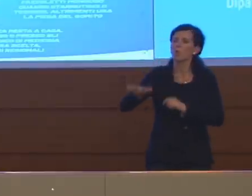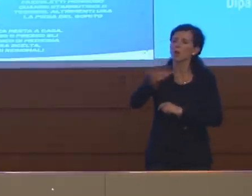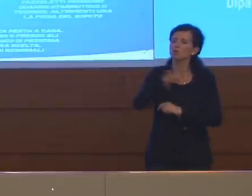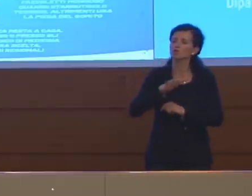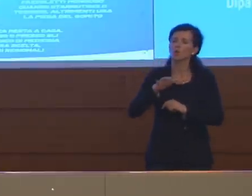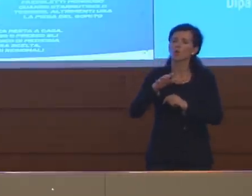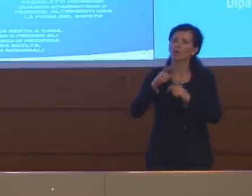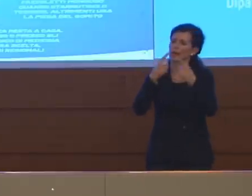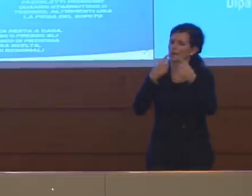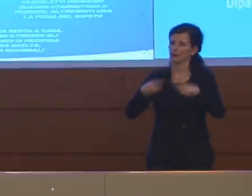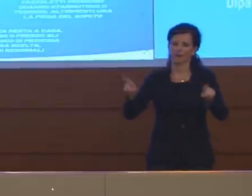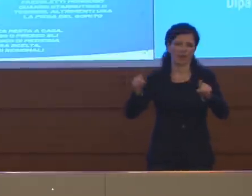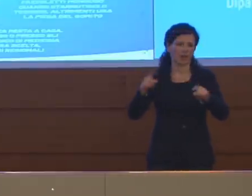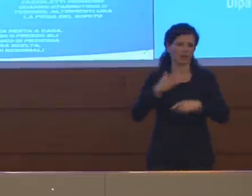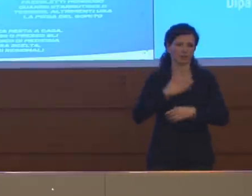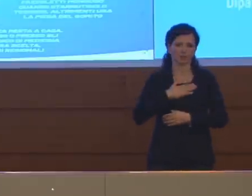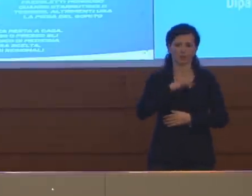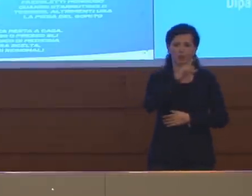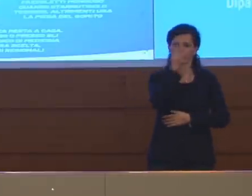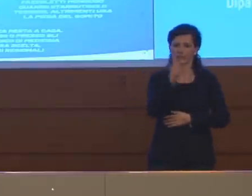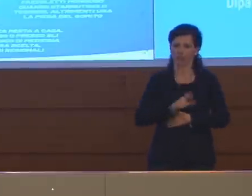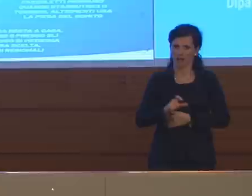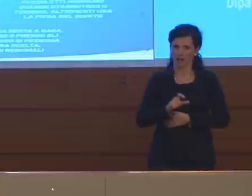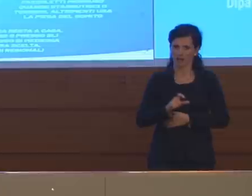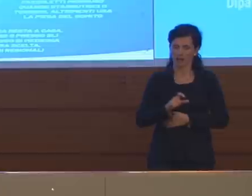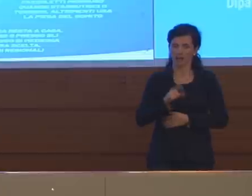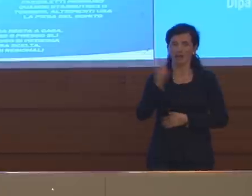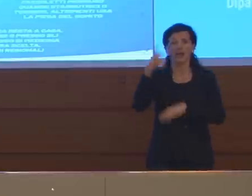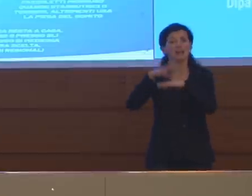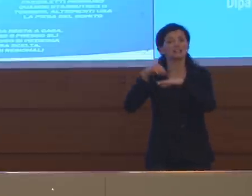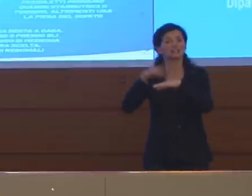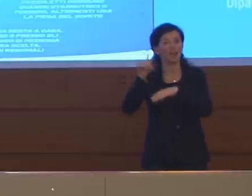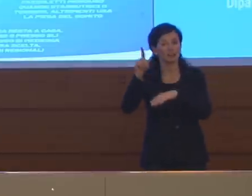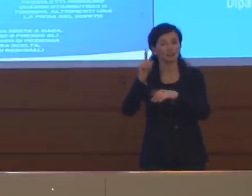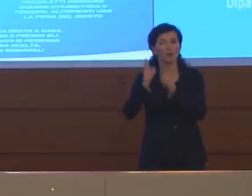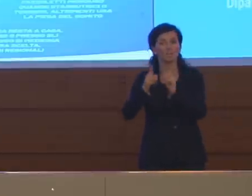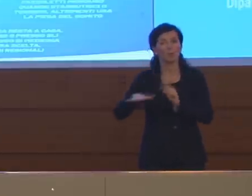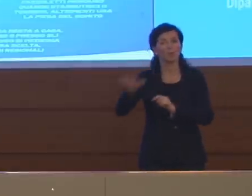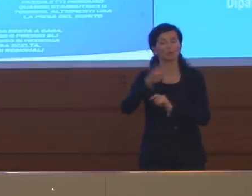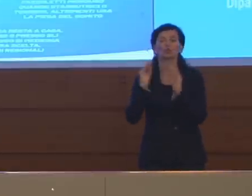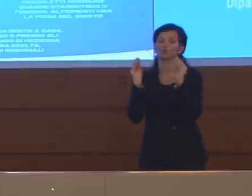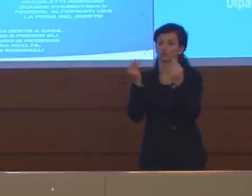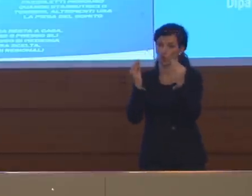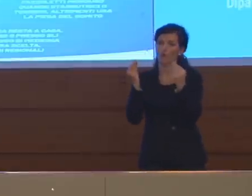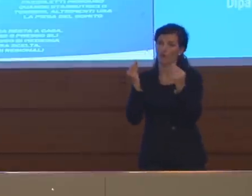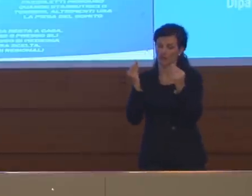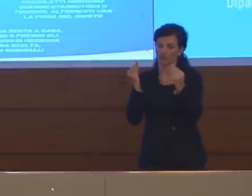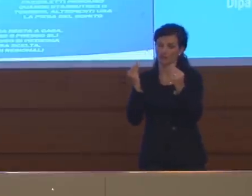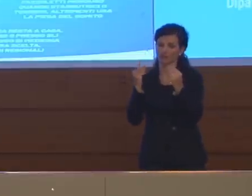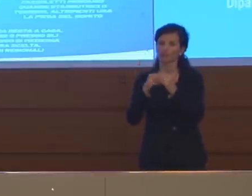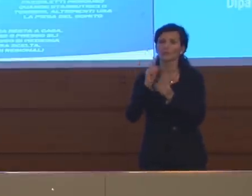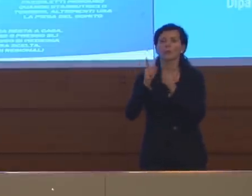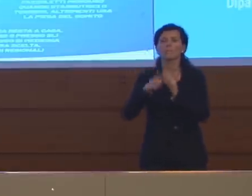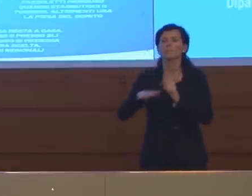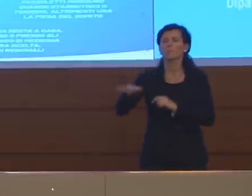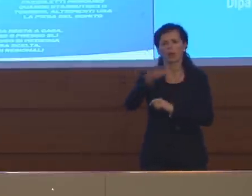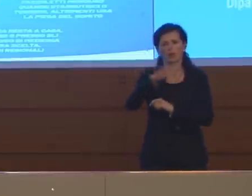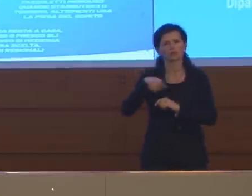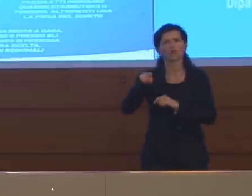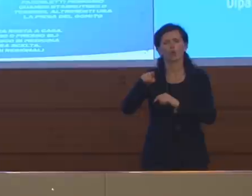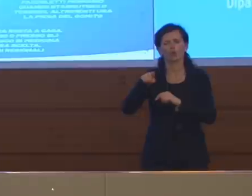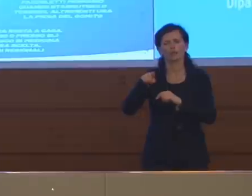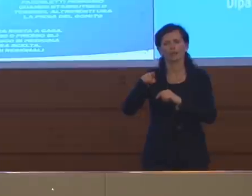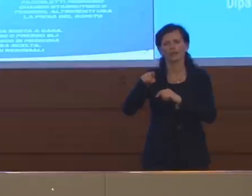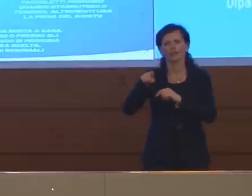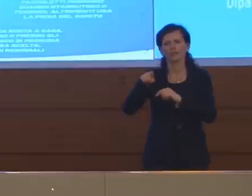significativamente diversa rispetto alla nostra, è un paese molto giovane, è un paese con popolazione molto dispersa, con